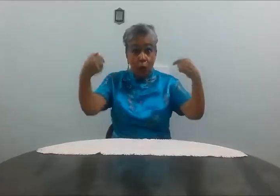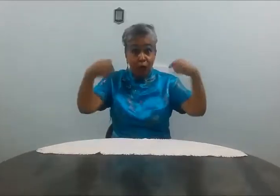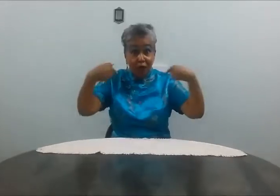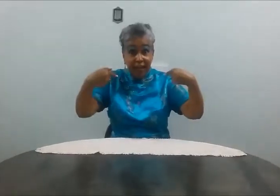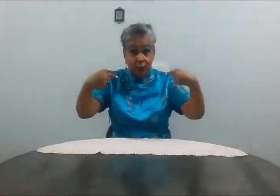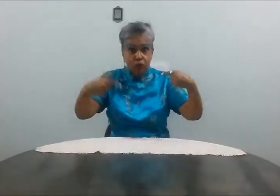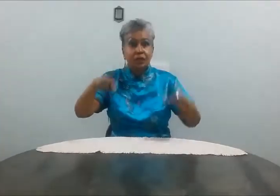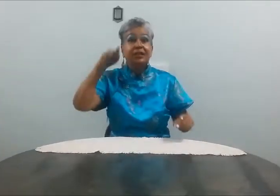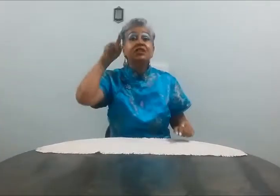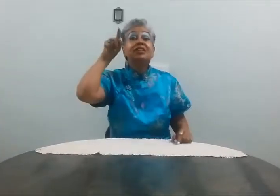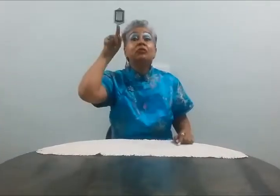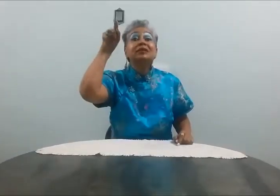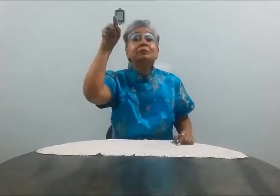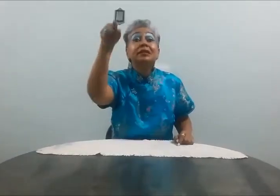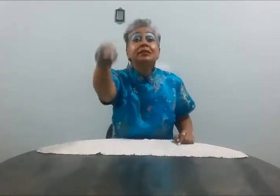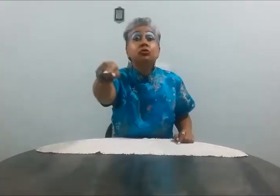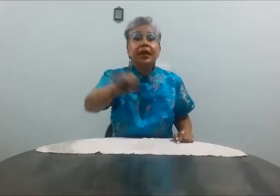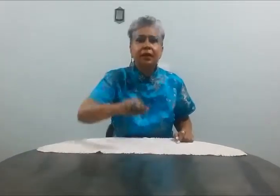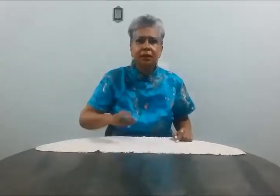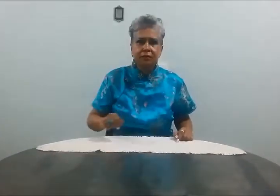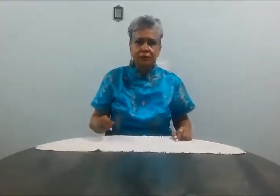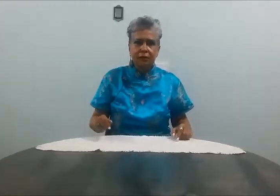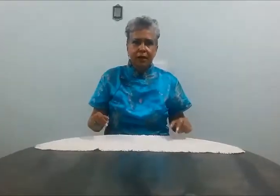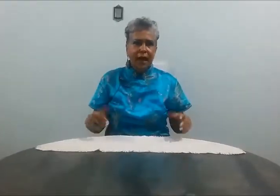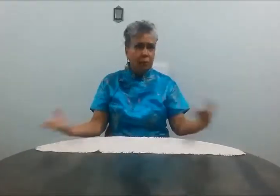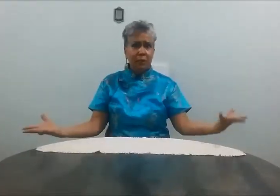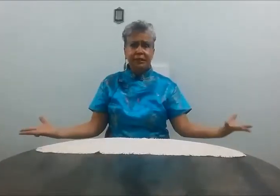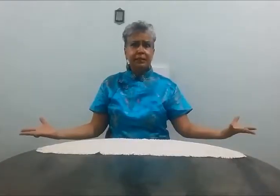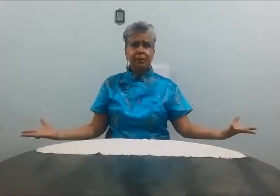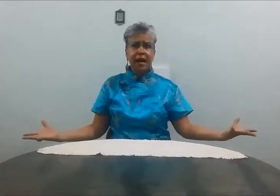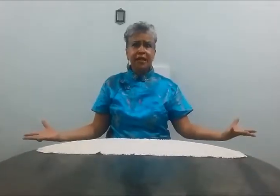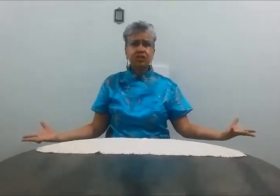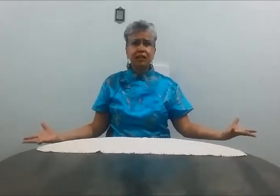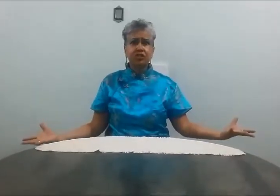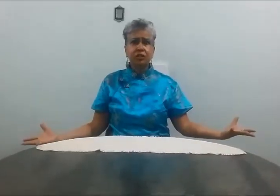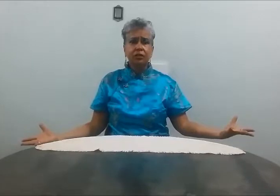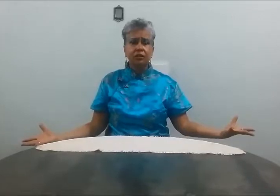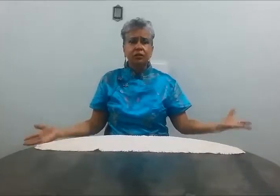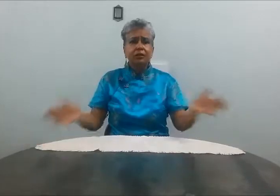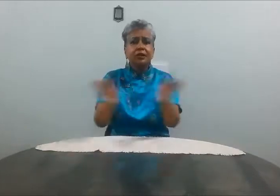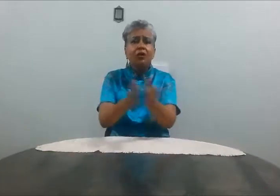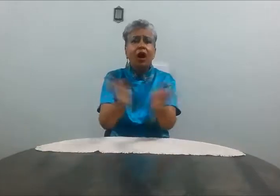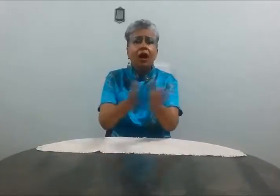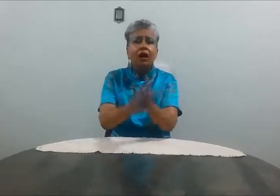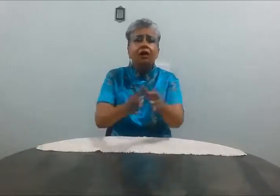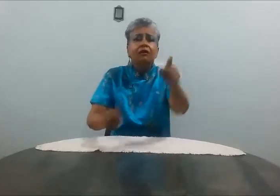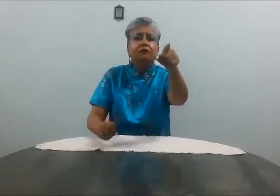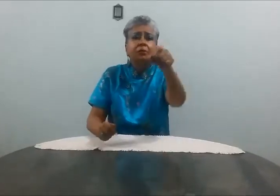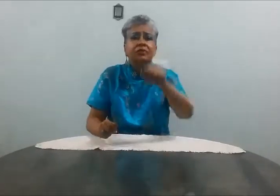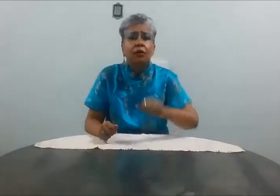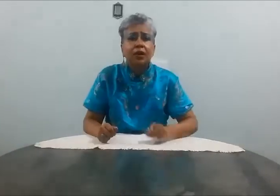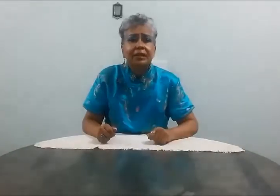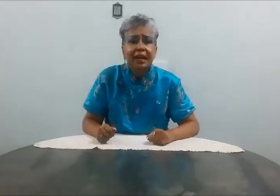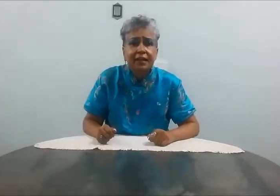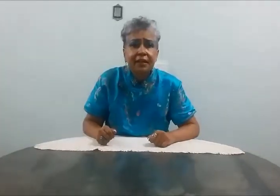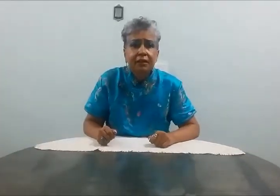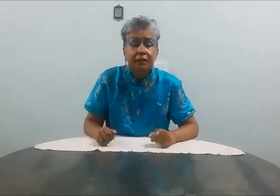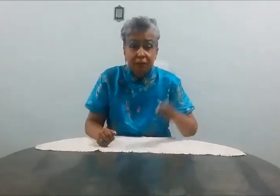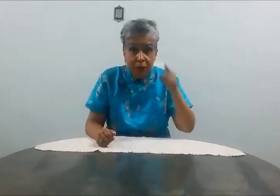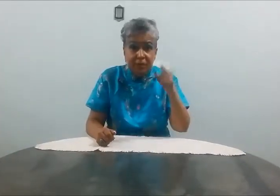o vírus está contaminando ela, ela não aguenta também mais gente. Então, ó, vamos acordar aí, hein? Vamos